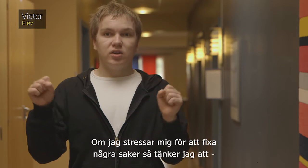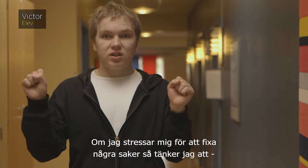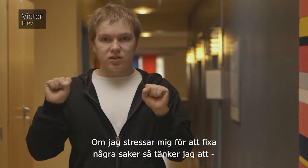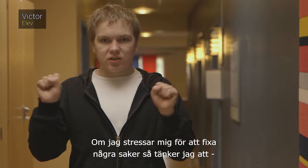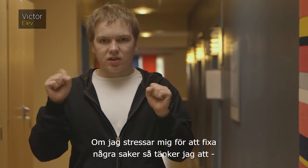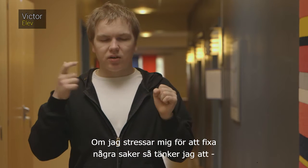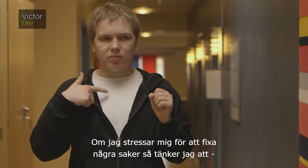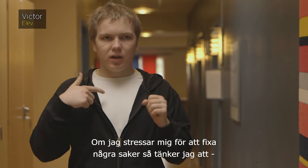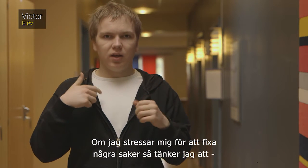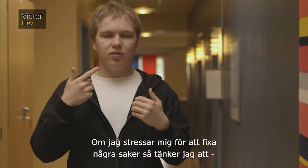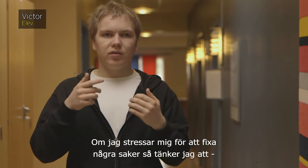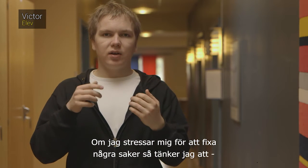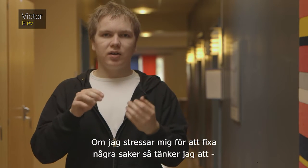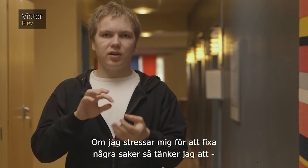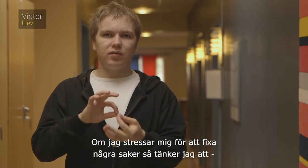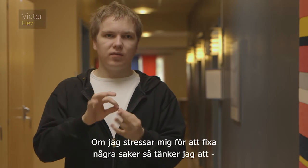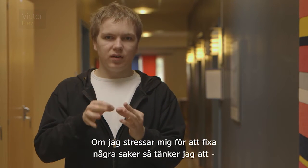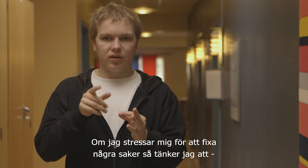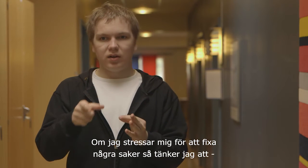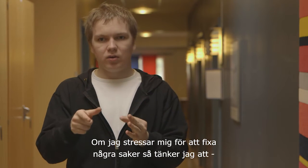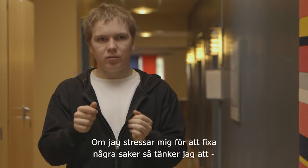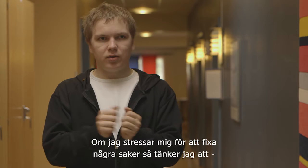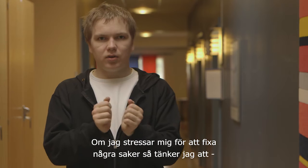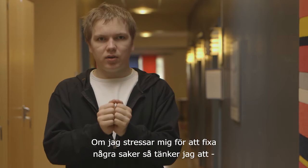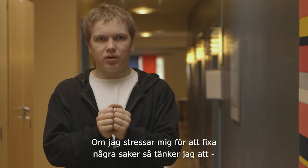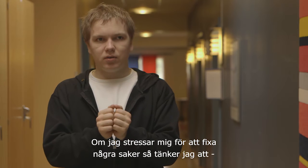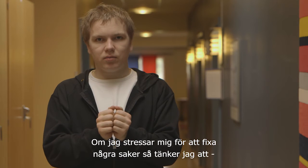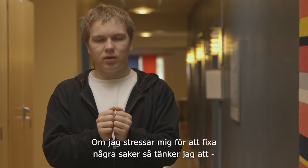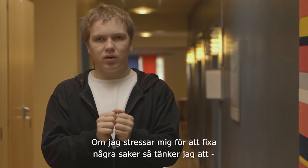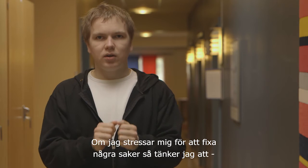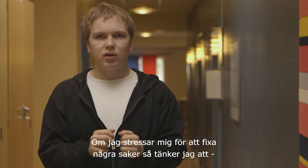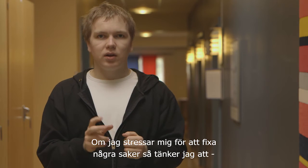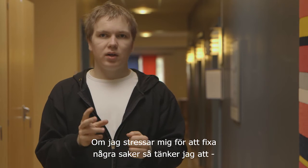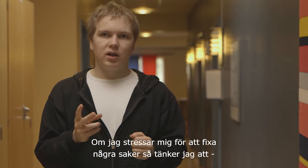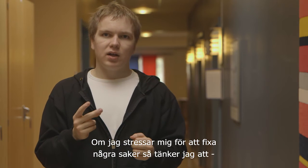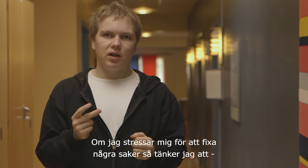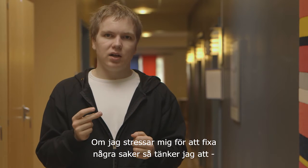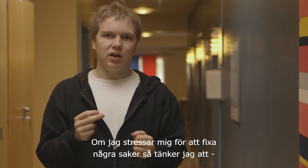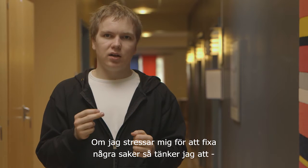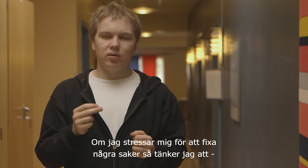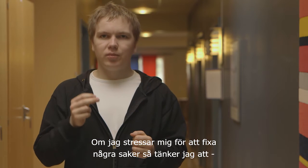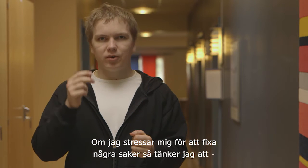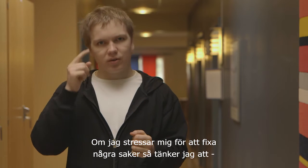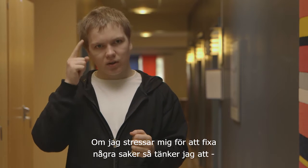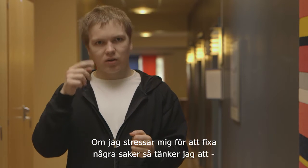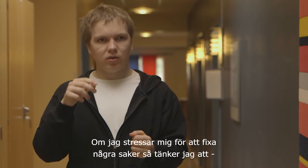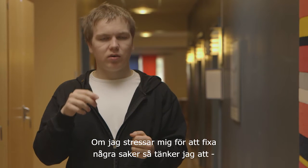för att fixa några saker så tänker jag